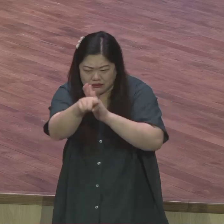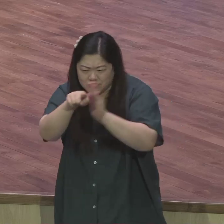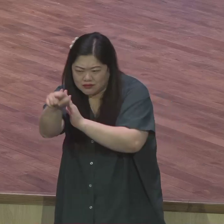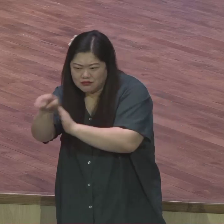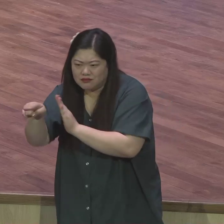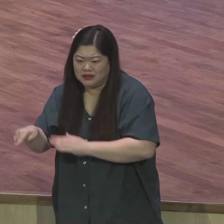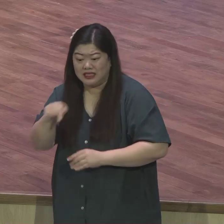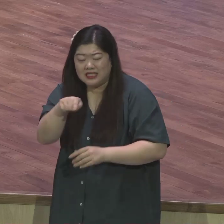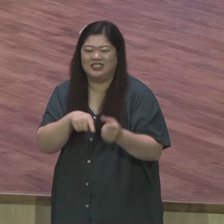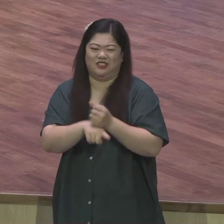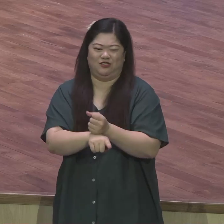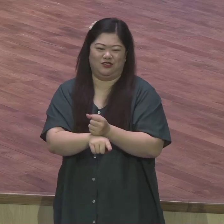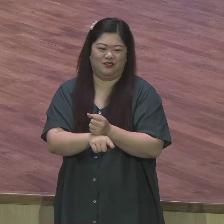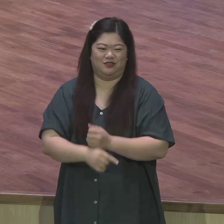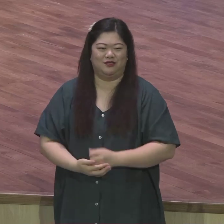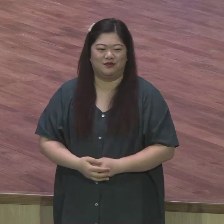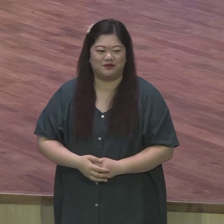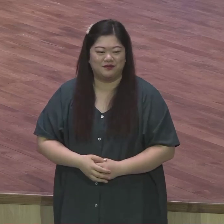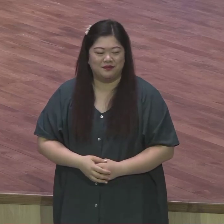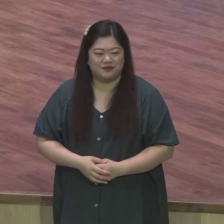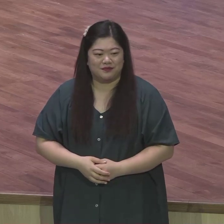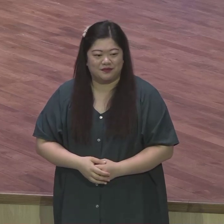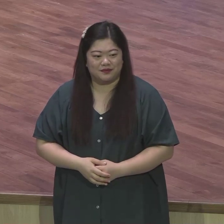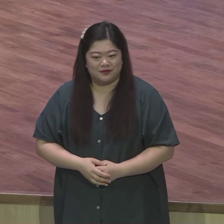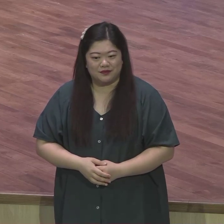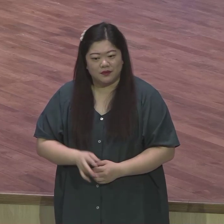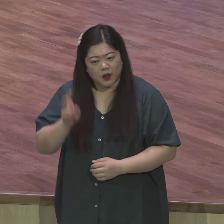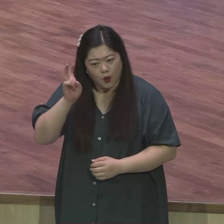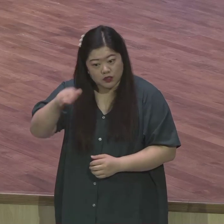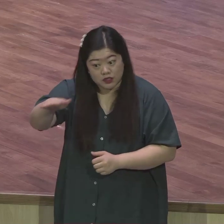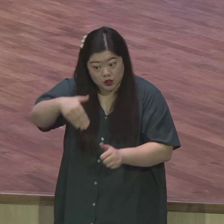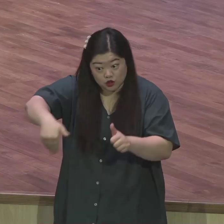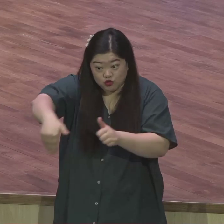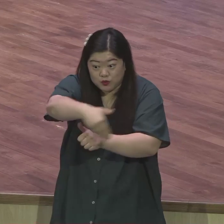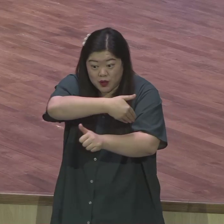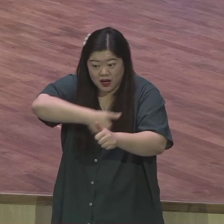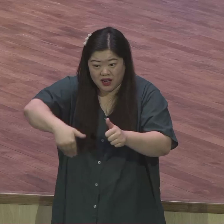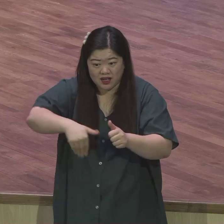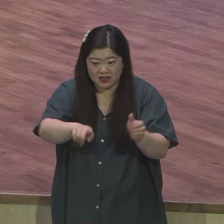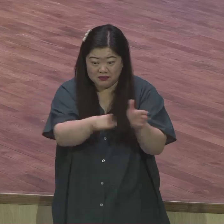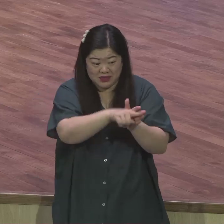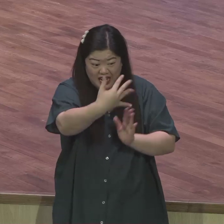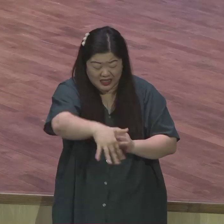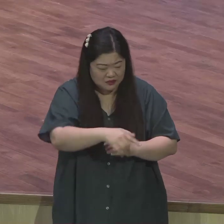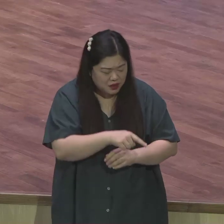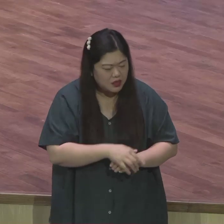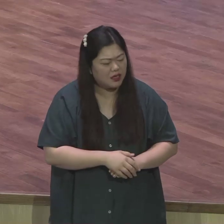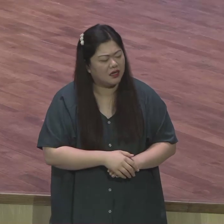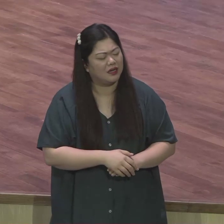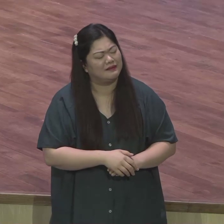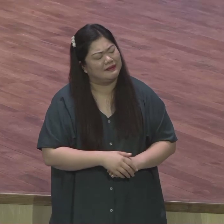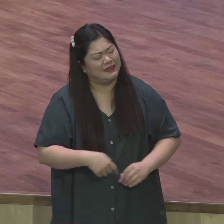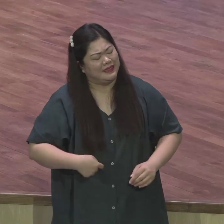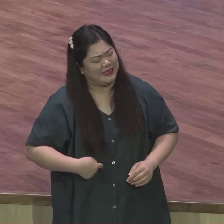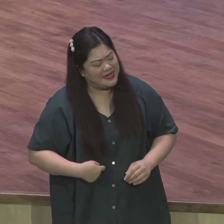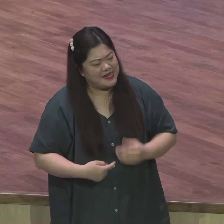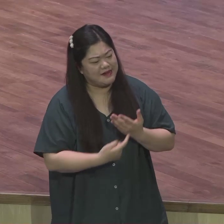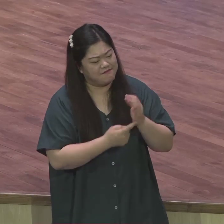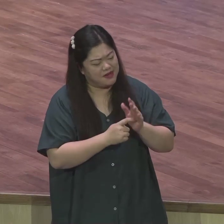여러분 주위의 많은 용원들을 바라보면서 기도하시기 바랍니다 그래서 정말로